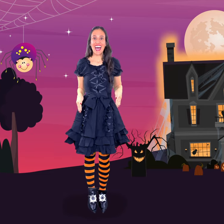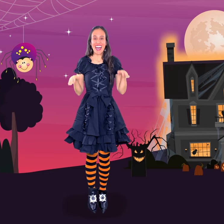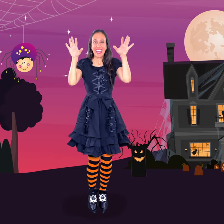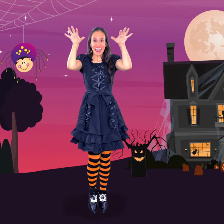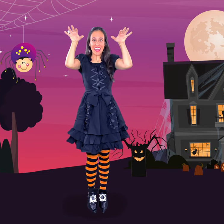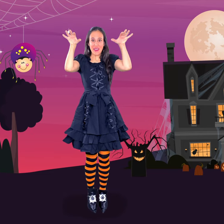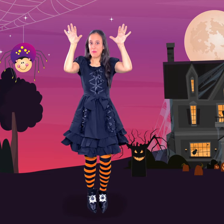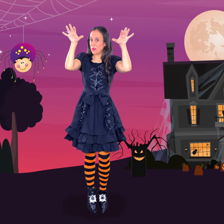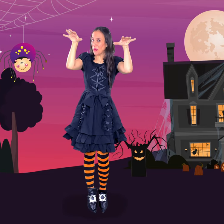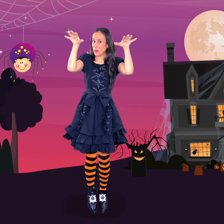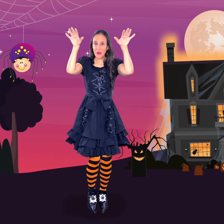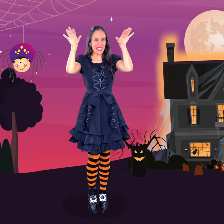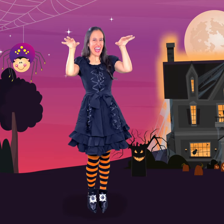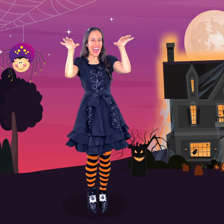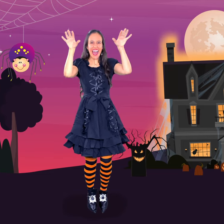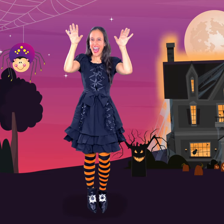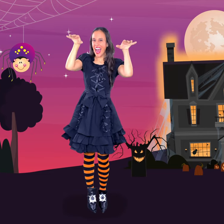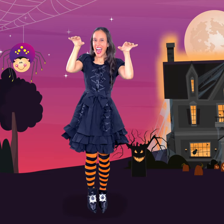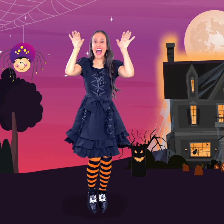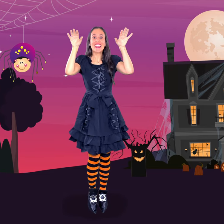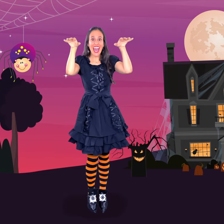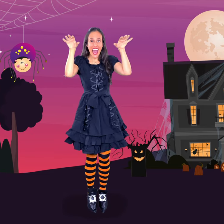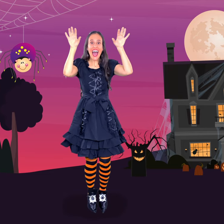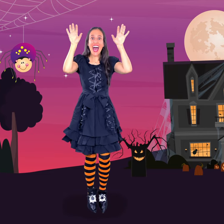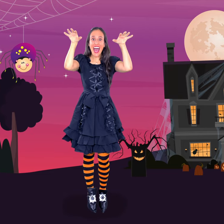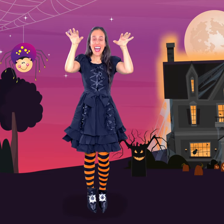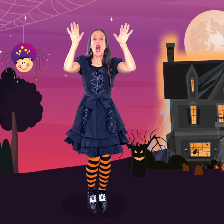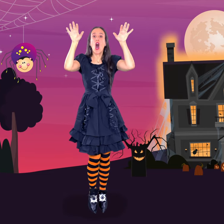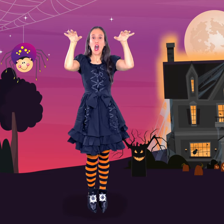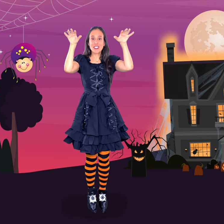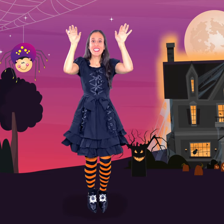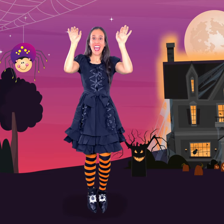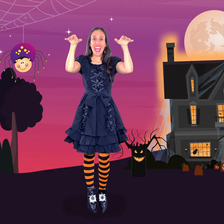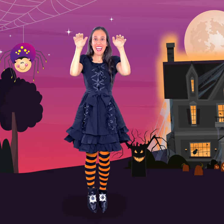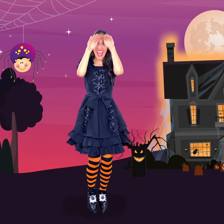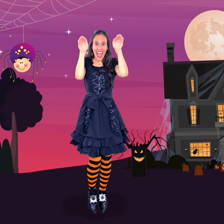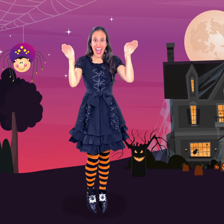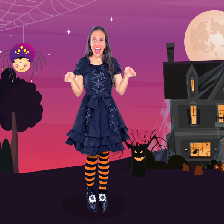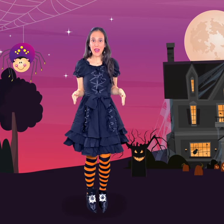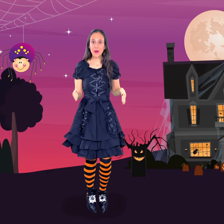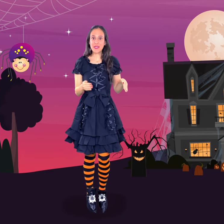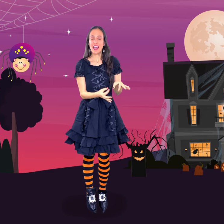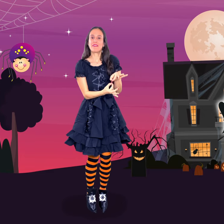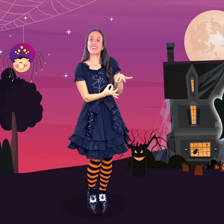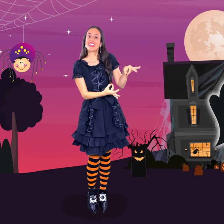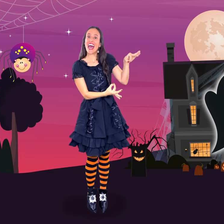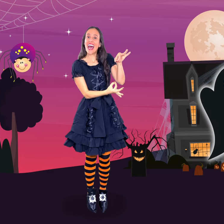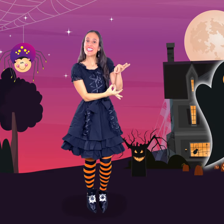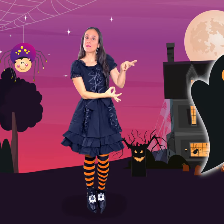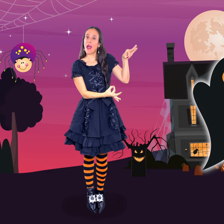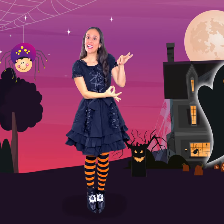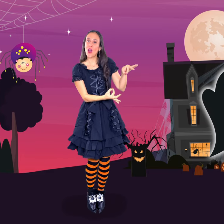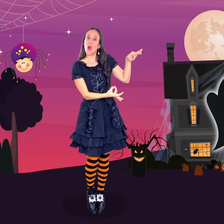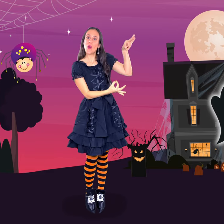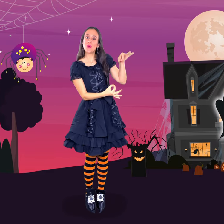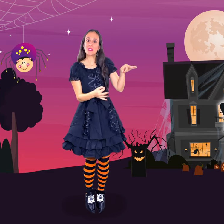Casa embrujada, haunted house Fantasma ghost,